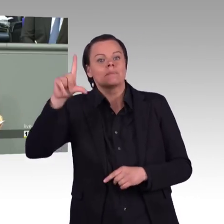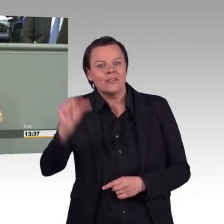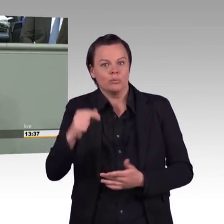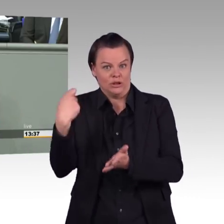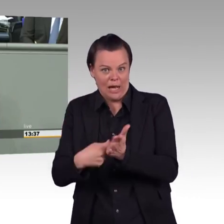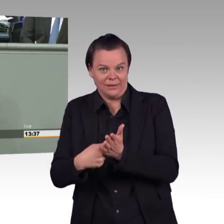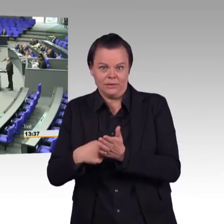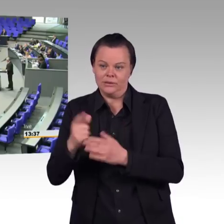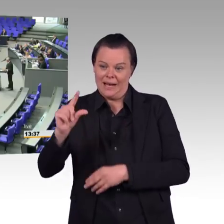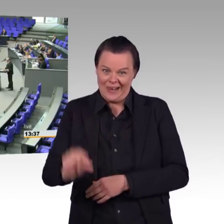Dank.